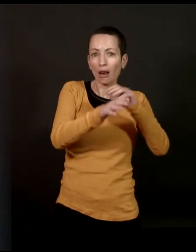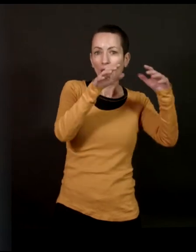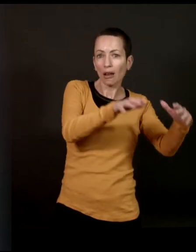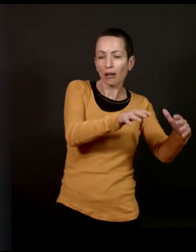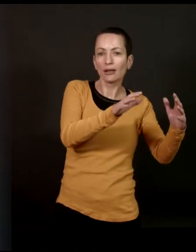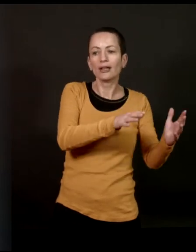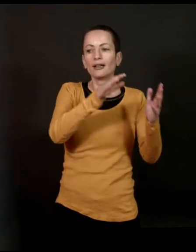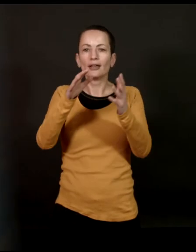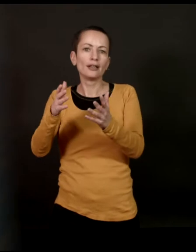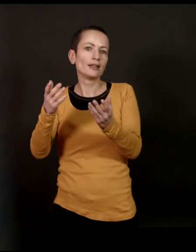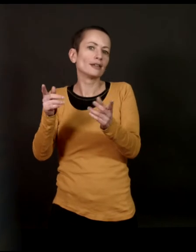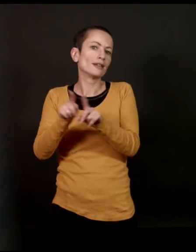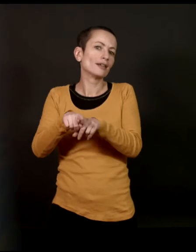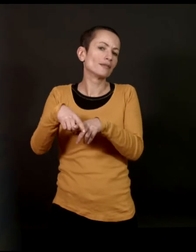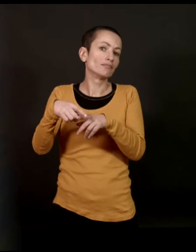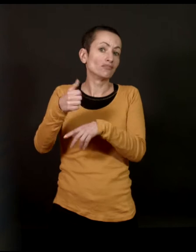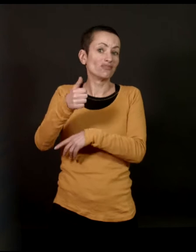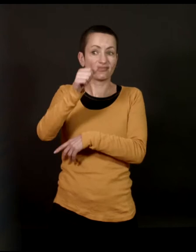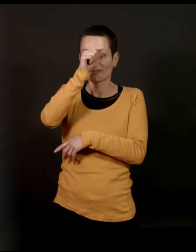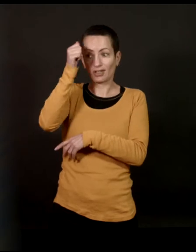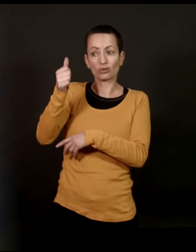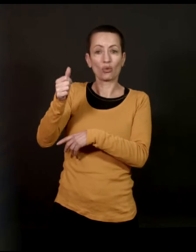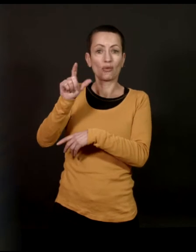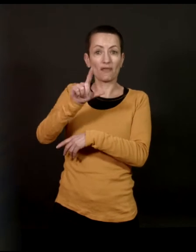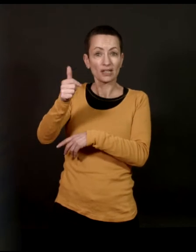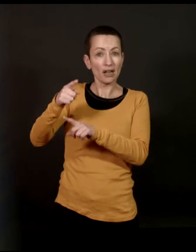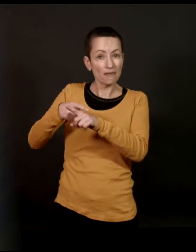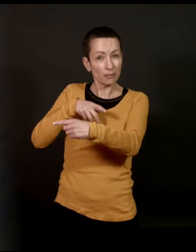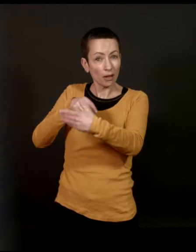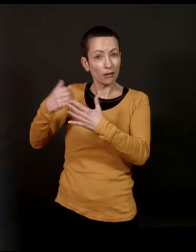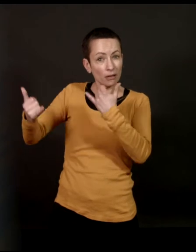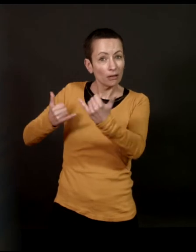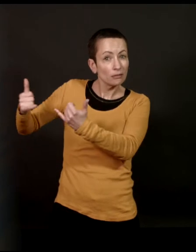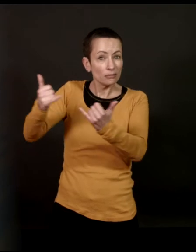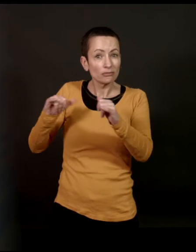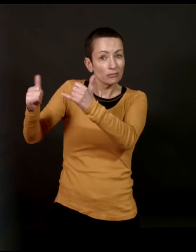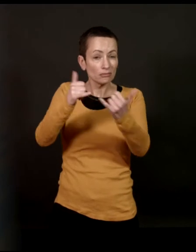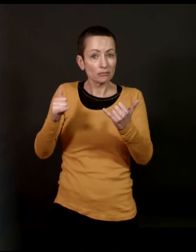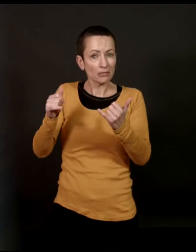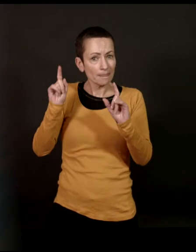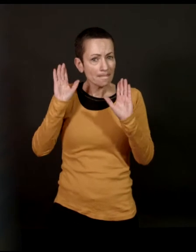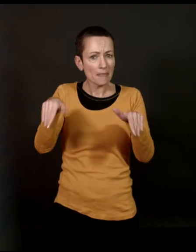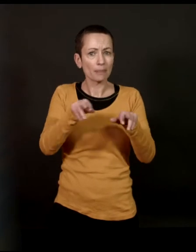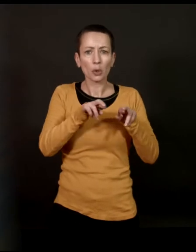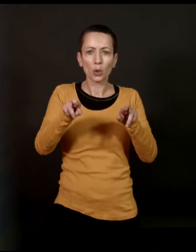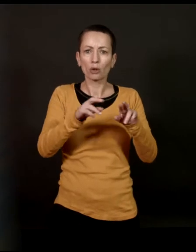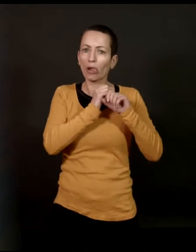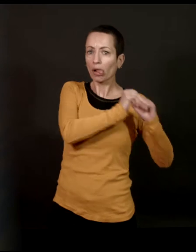et puis un garçon qui a fait 21 films, mais qui en même temps garde toujours un pied dans la rue.